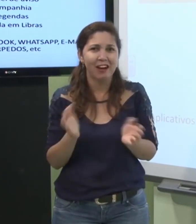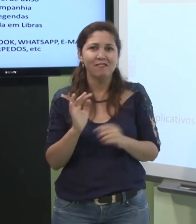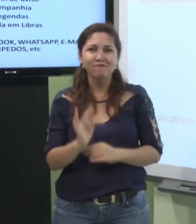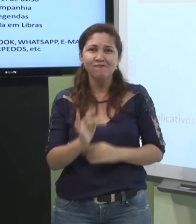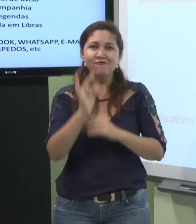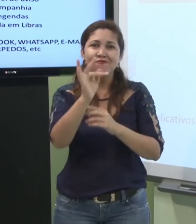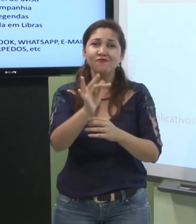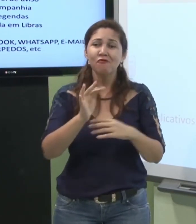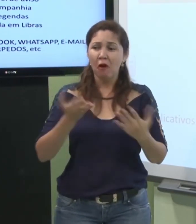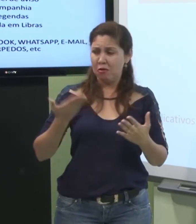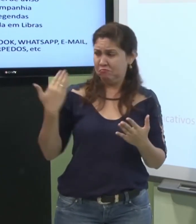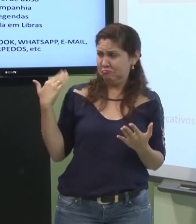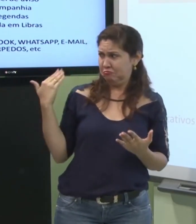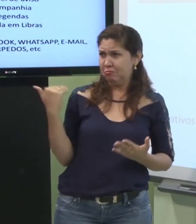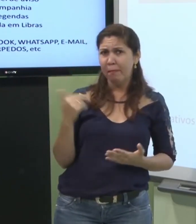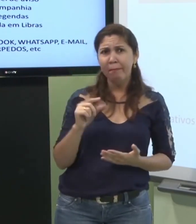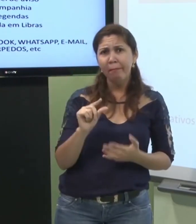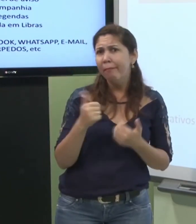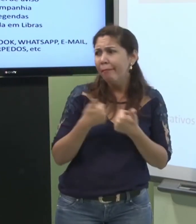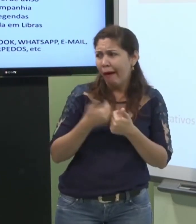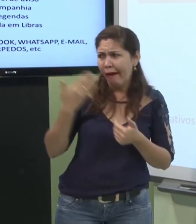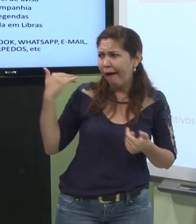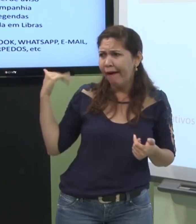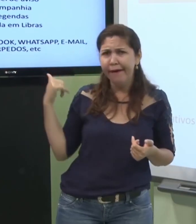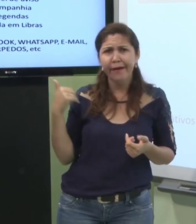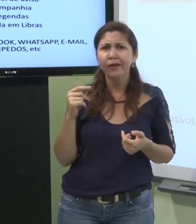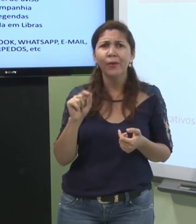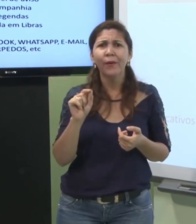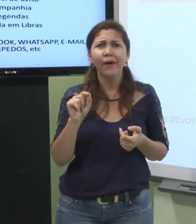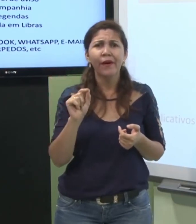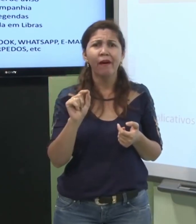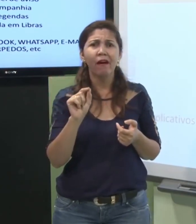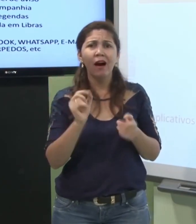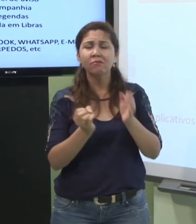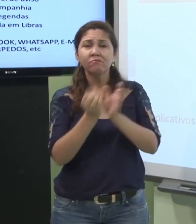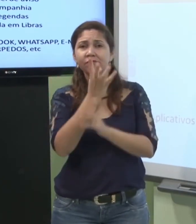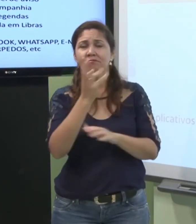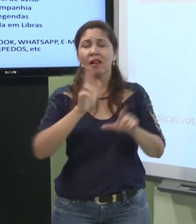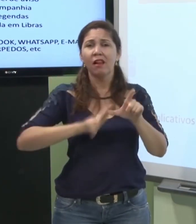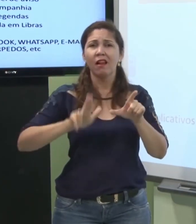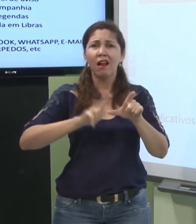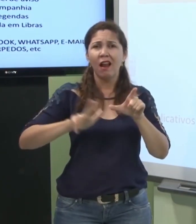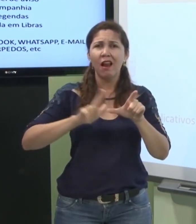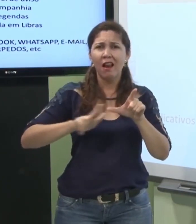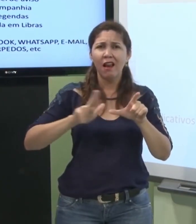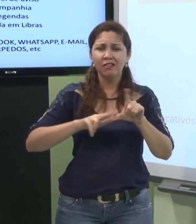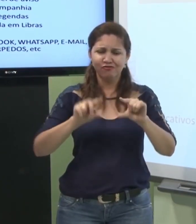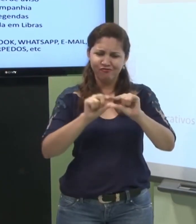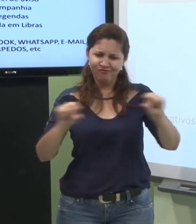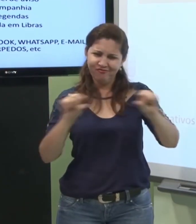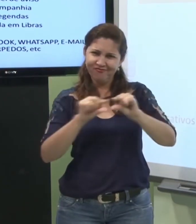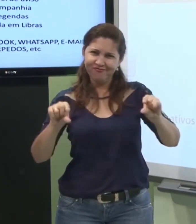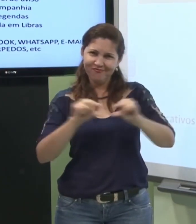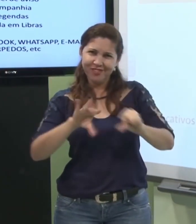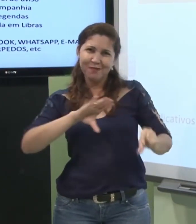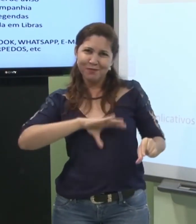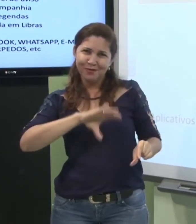Então, isso tem pouco tempo. E há pouco tempo atrás surgiu a legenda em português. Isso é muito bom porque